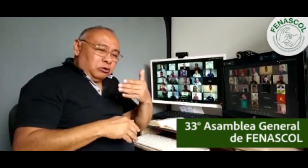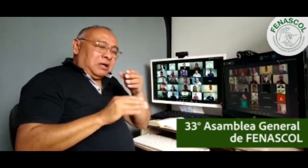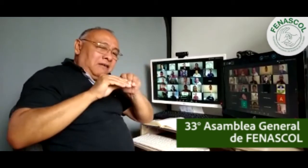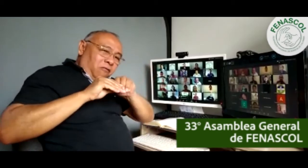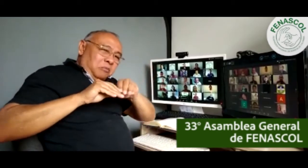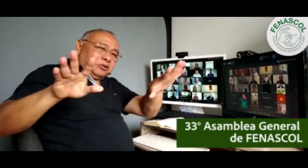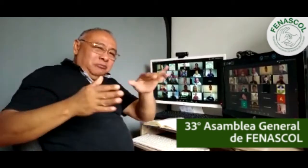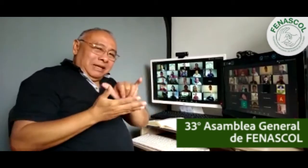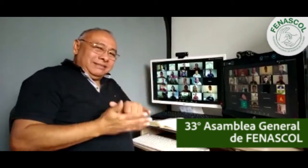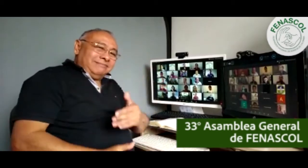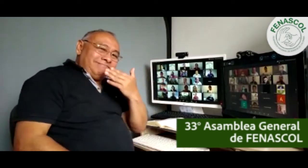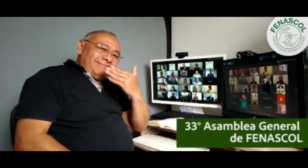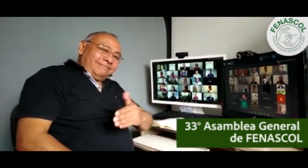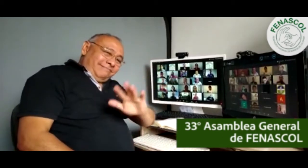asamblea. Muchas gracias. Muchas